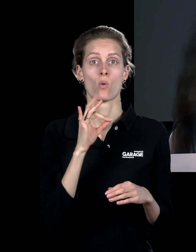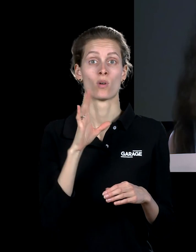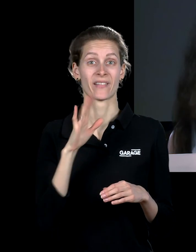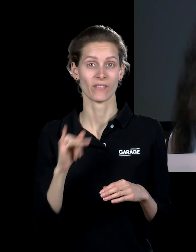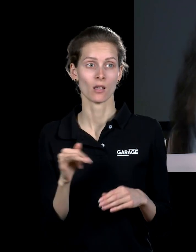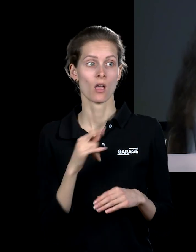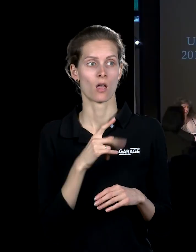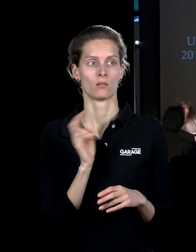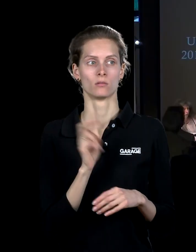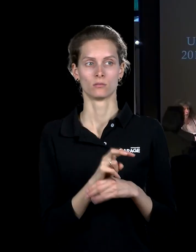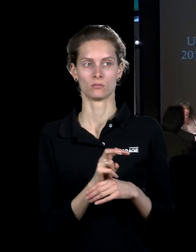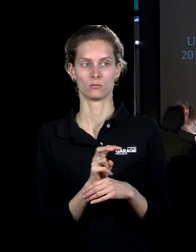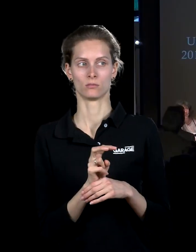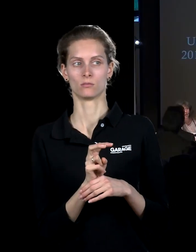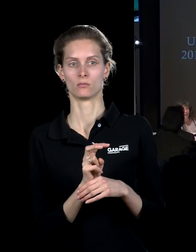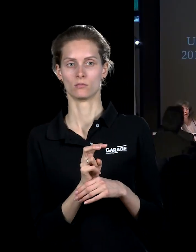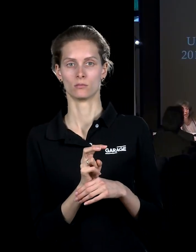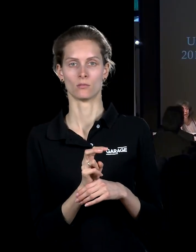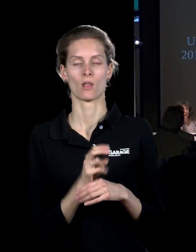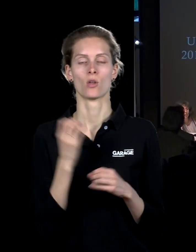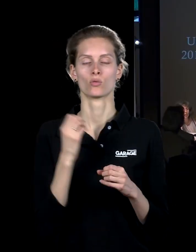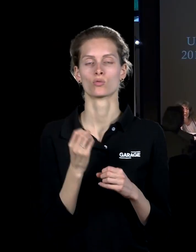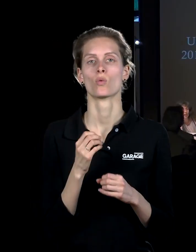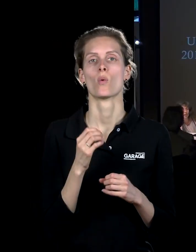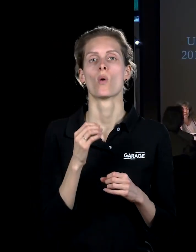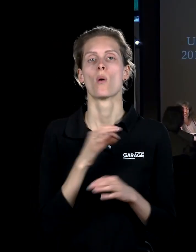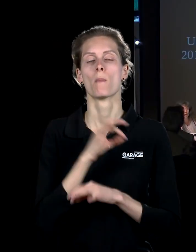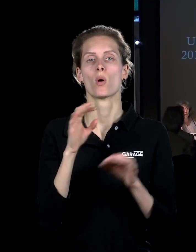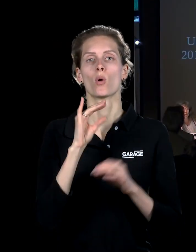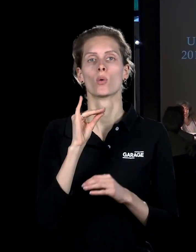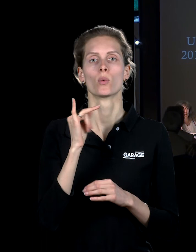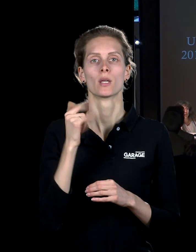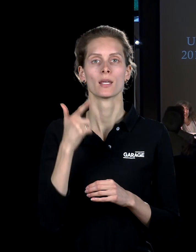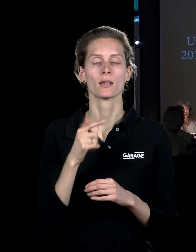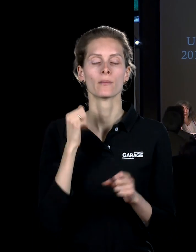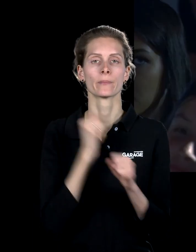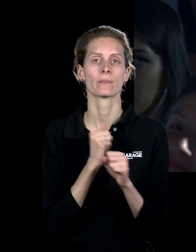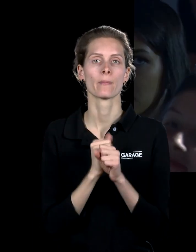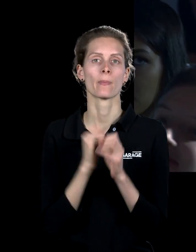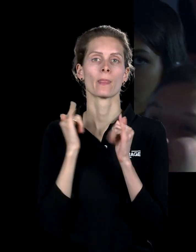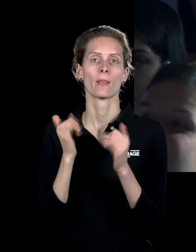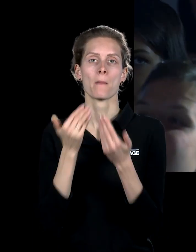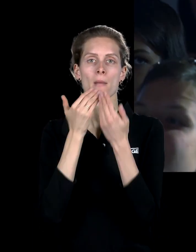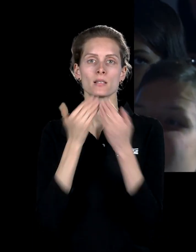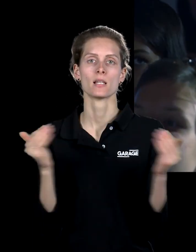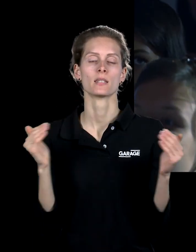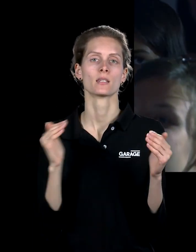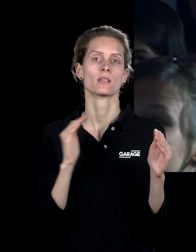грандиозный проект Вига, это проект, который он сделал для последней выставки документов в Касселе, вот там